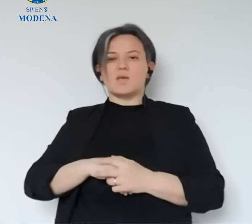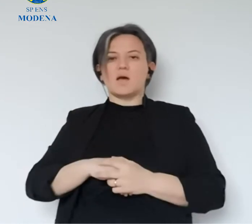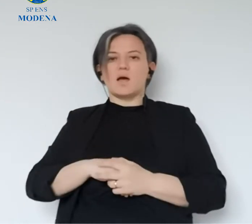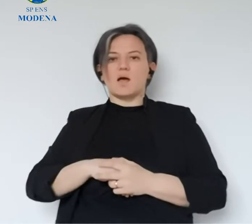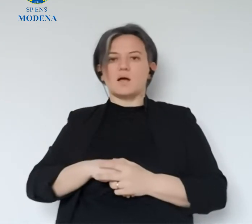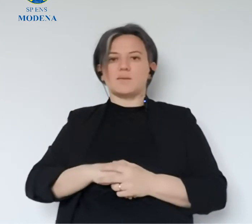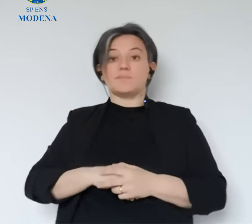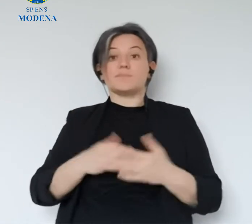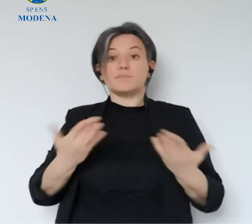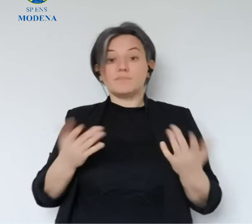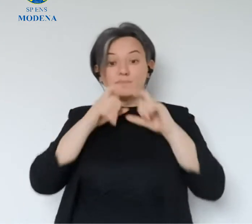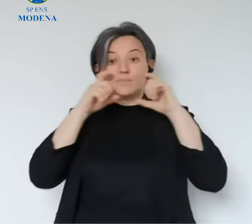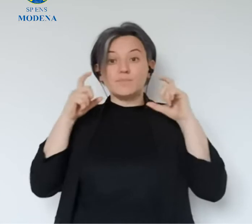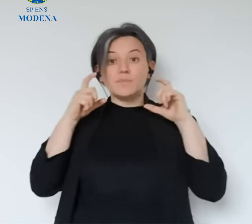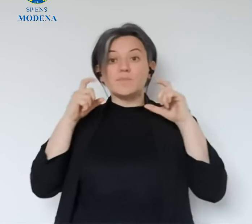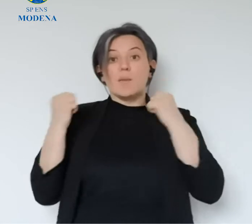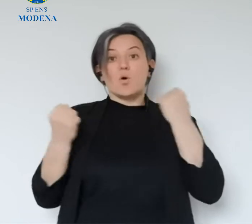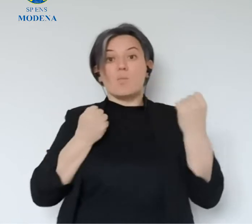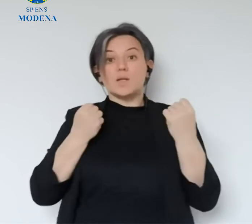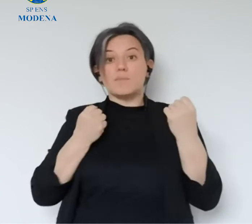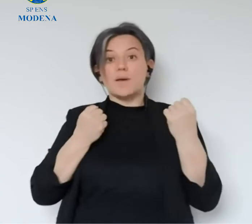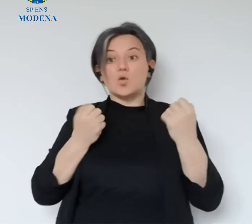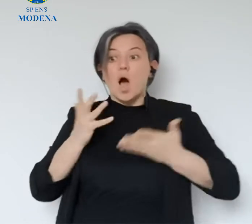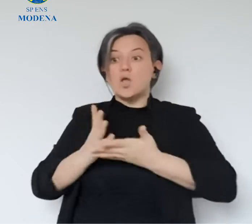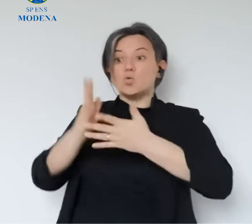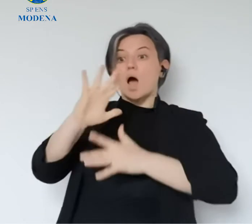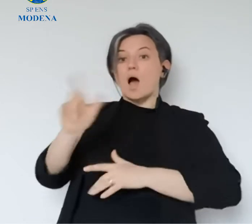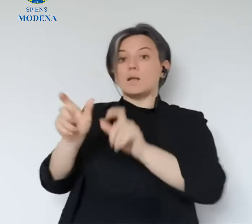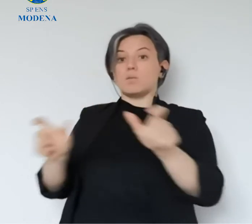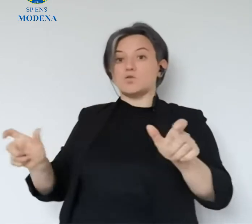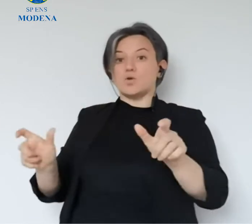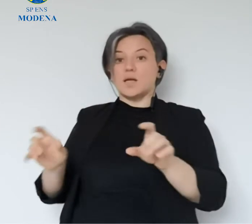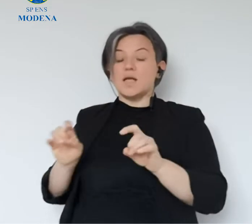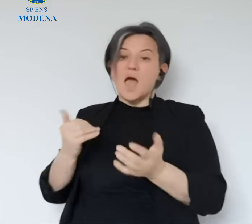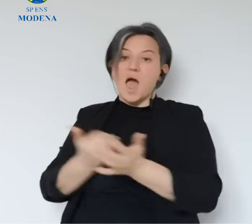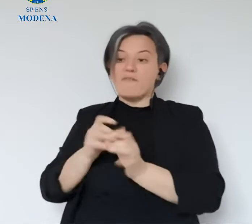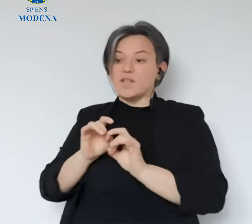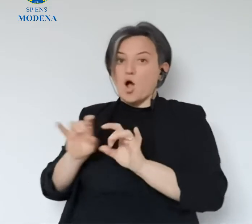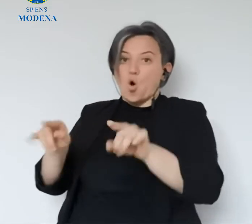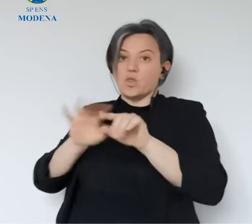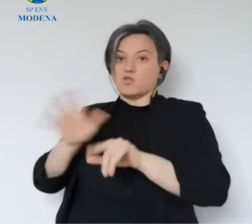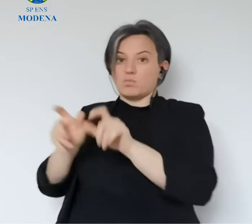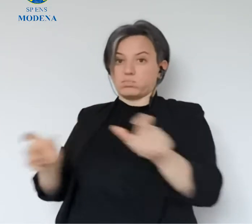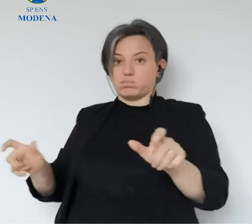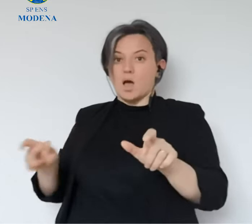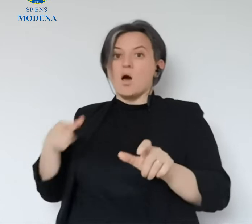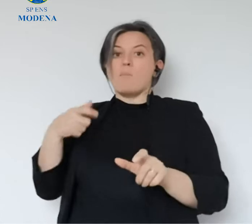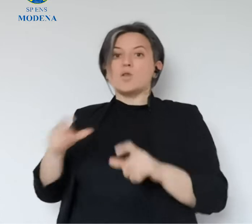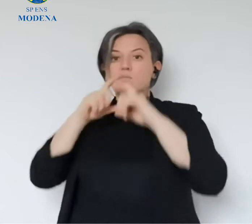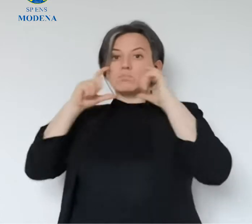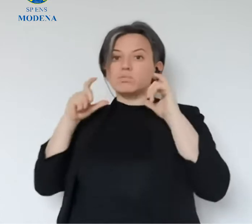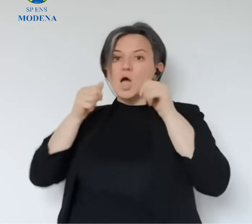poche ore, è un gesto che aiuta le altre persone prima che la persona stessa, perché sono